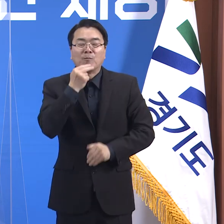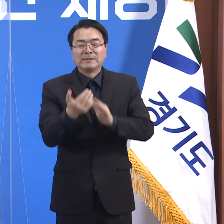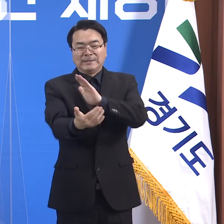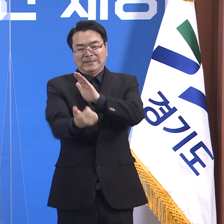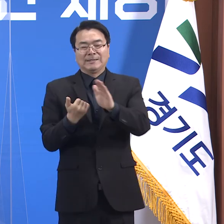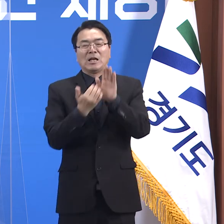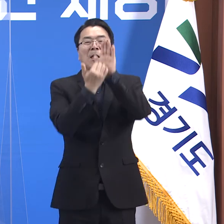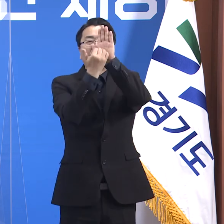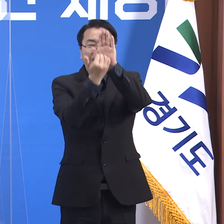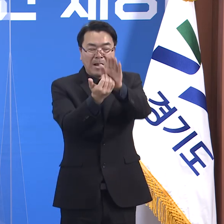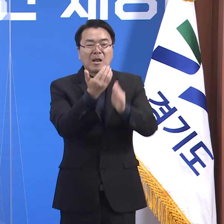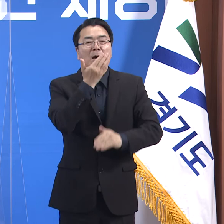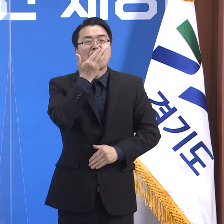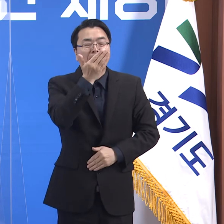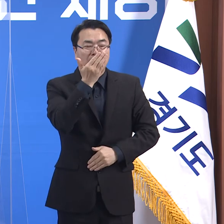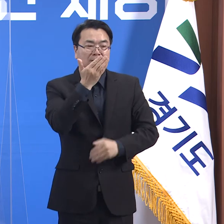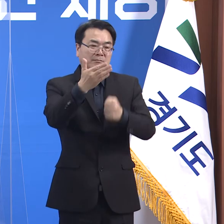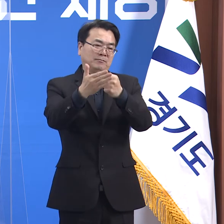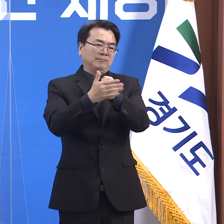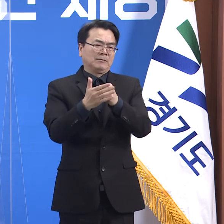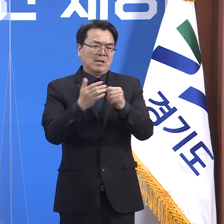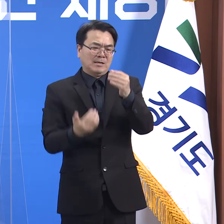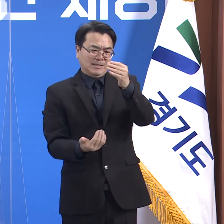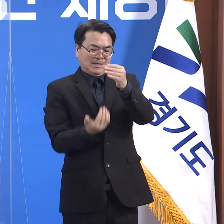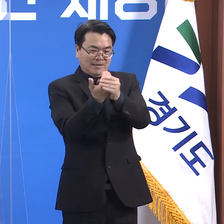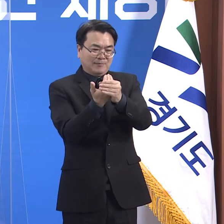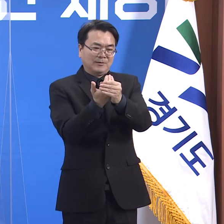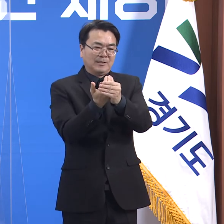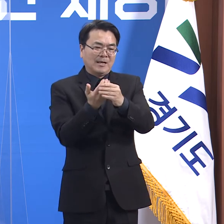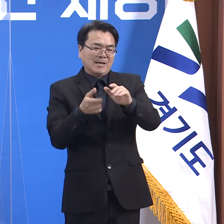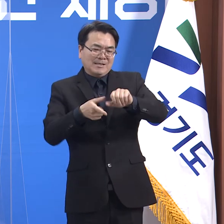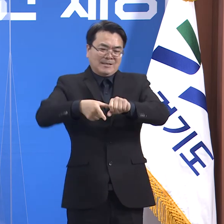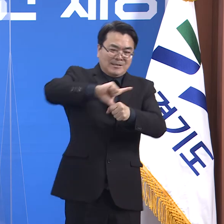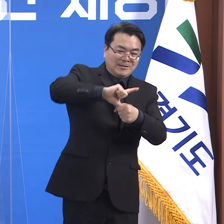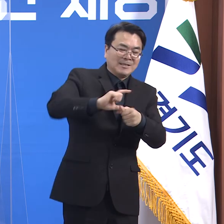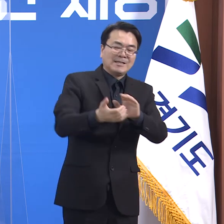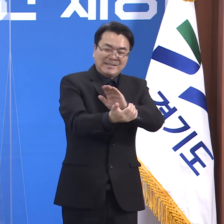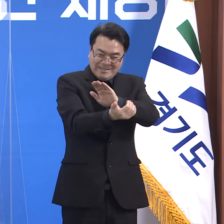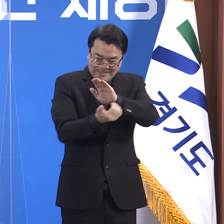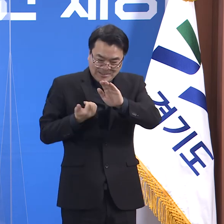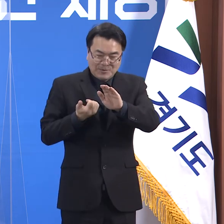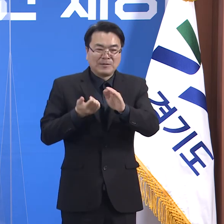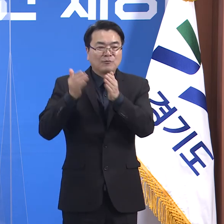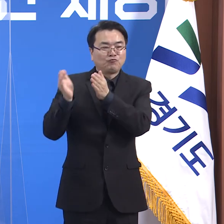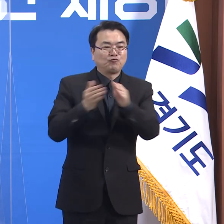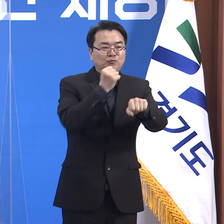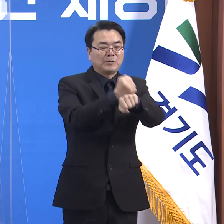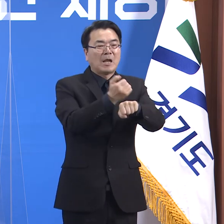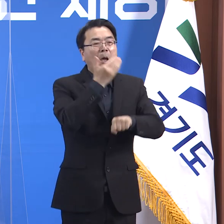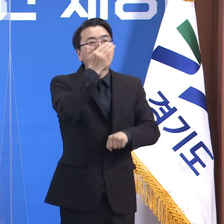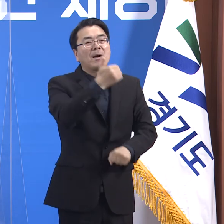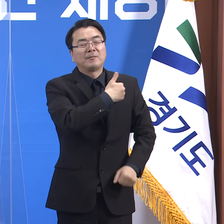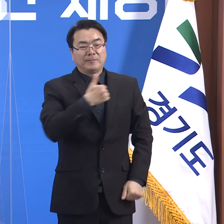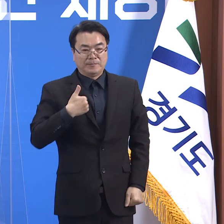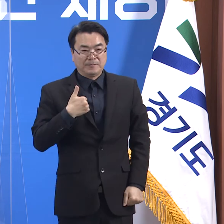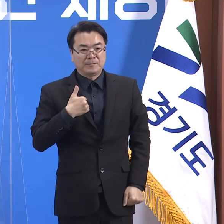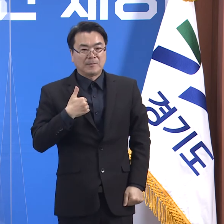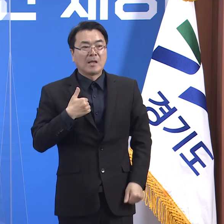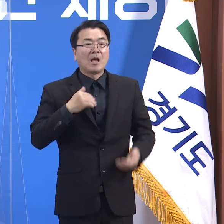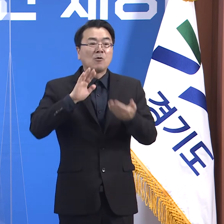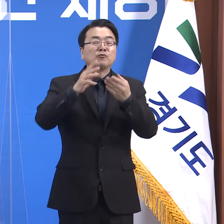다수의 유행으로 번지기 전에 늦지 않게 인지할 기회를 제공합니다. 셋째 요인은